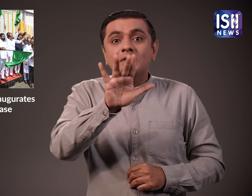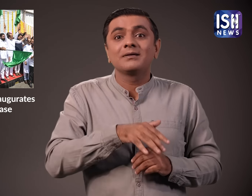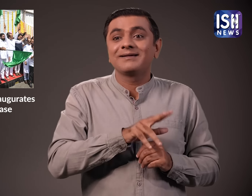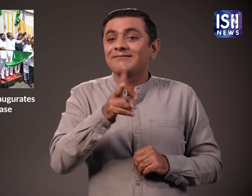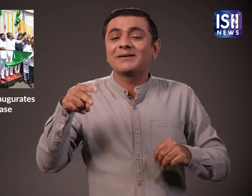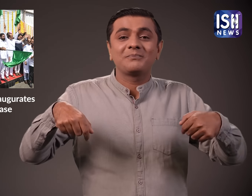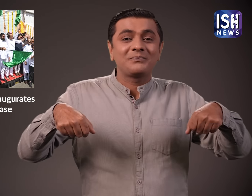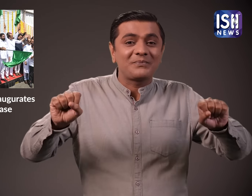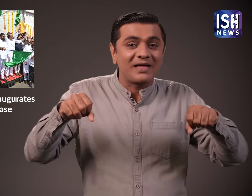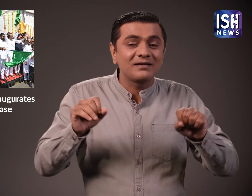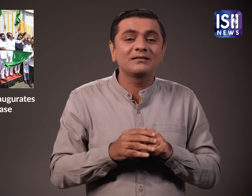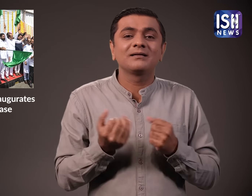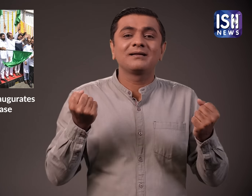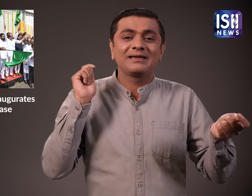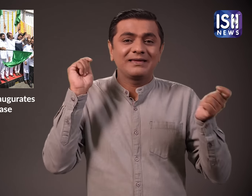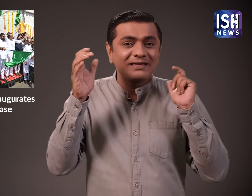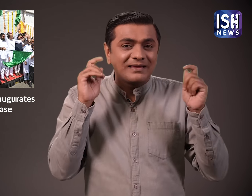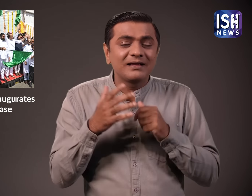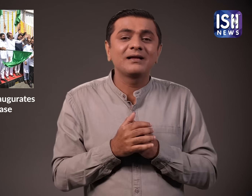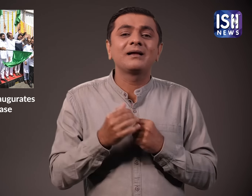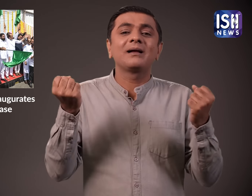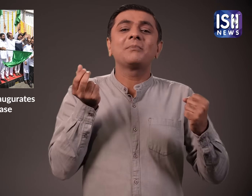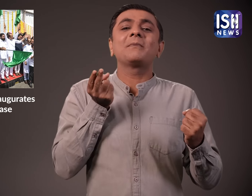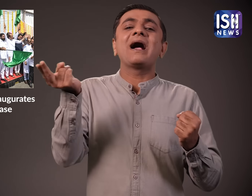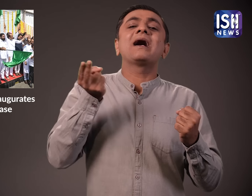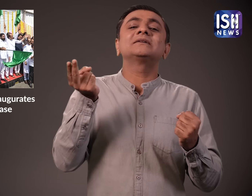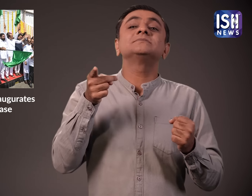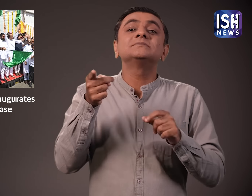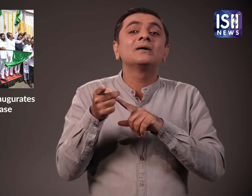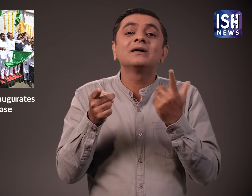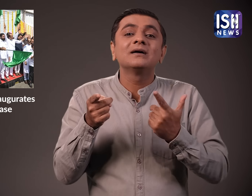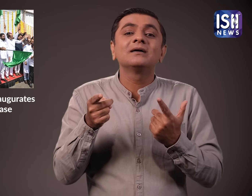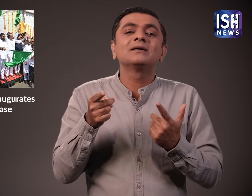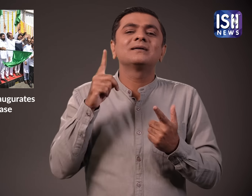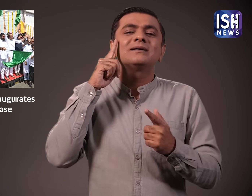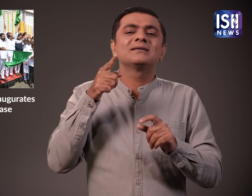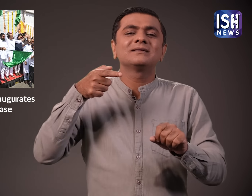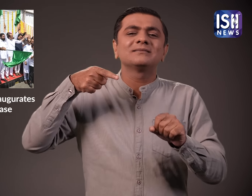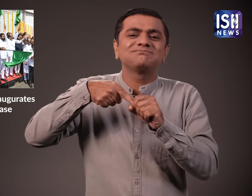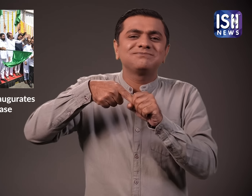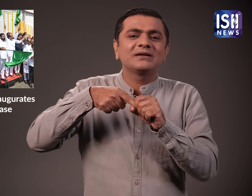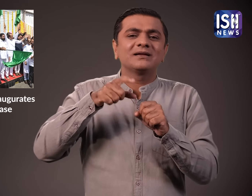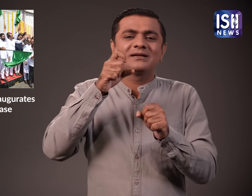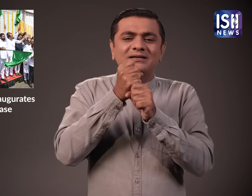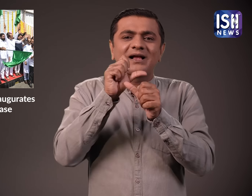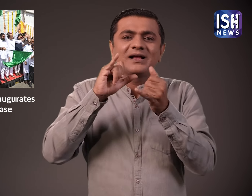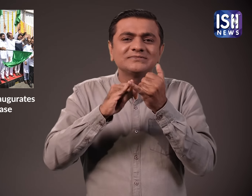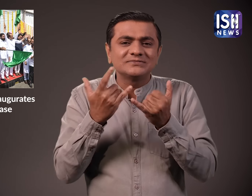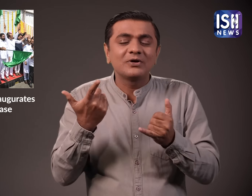दो पहियां वाहनों और ट्रक, टेम्पो और इंदन बसों जैसी भारे वाहनों सहित अन्य सभी वाहनों का प्रवेश वर्जित है